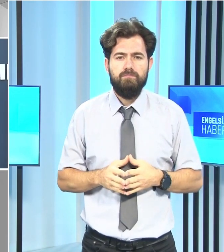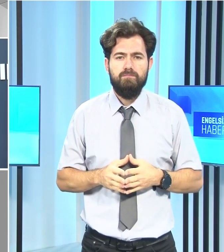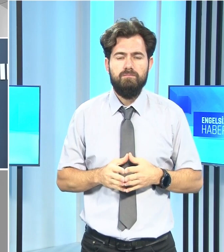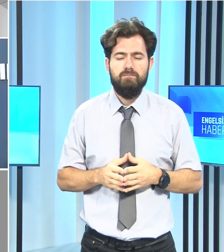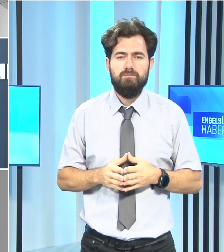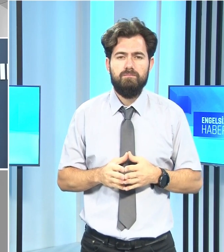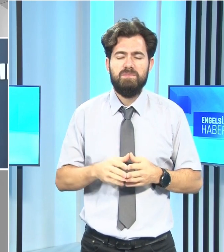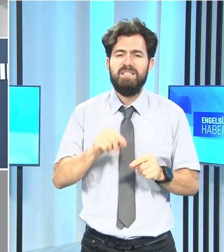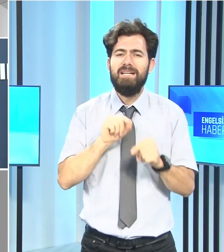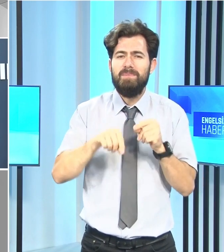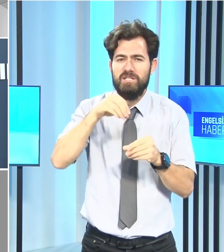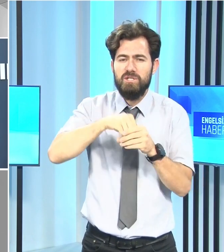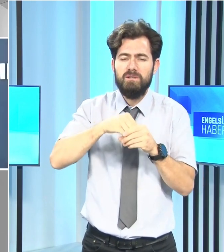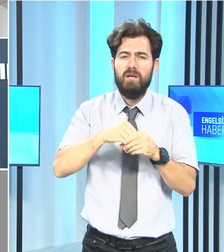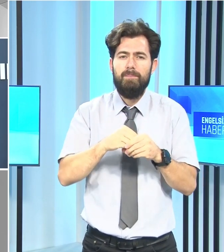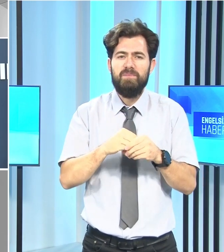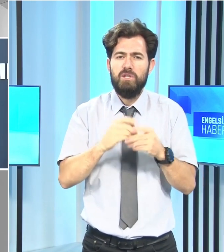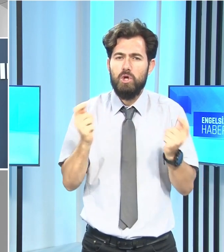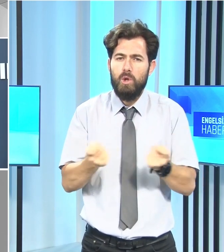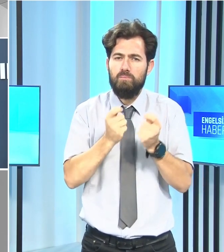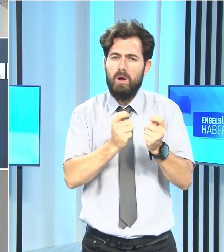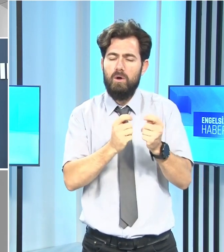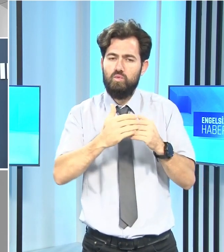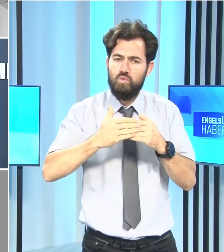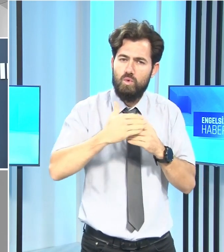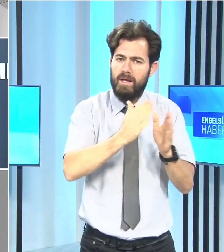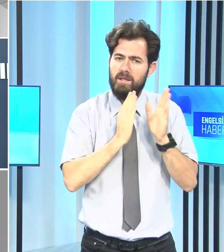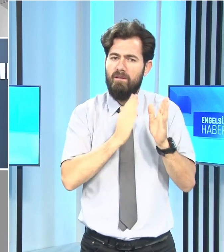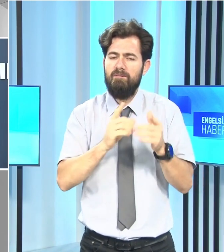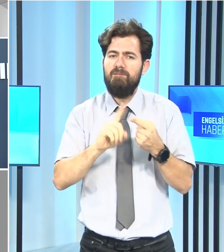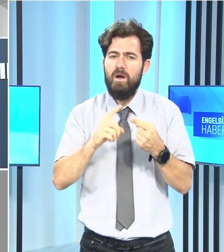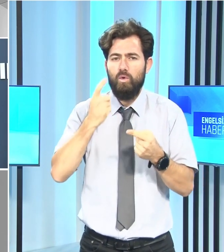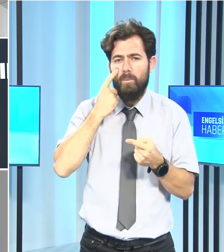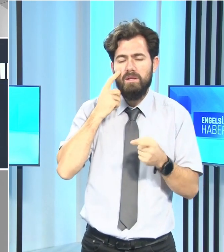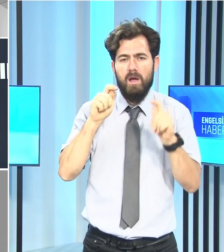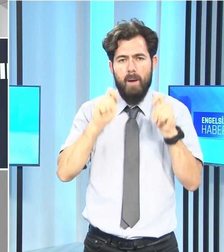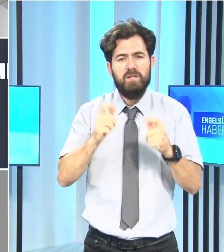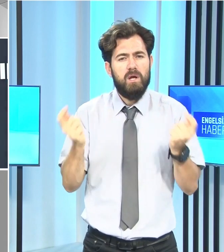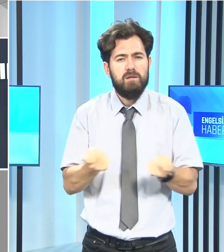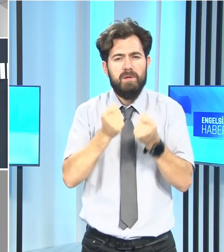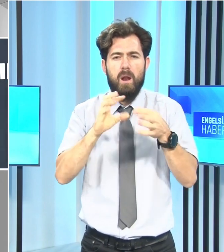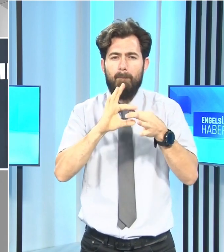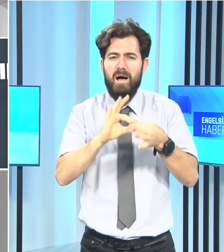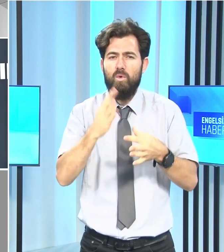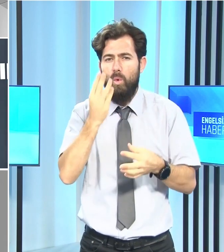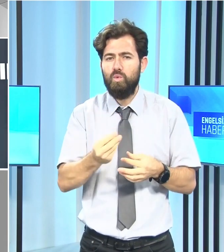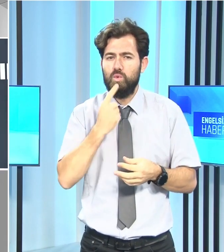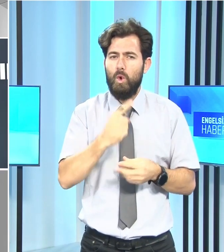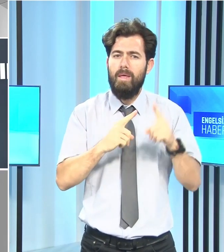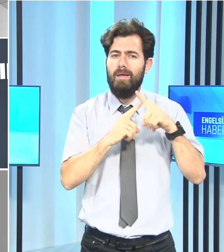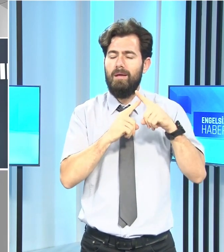Ülkede istikrarın, hükümetin yürüttüğü çalışmalarla bağlantılı olduğunu anımsatan Tatar,